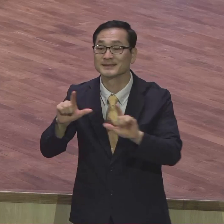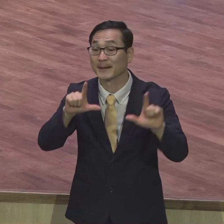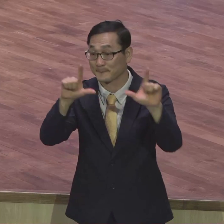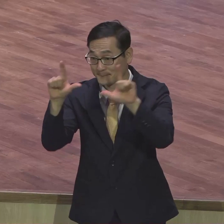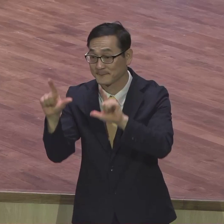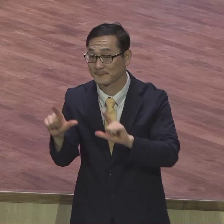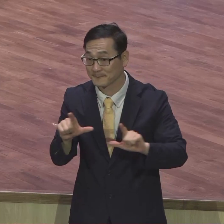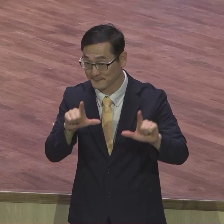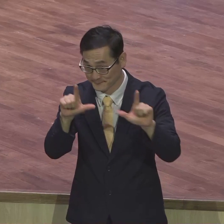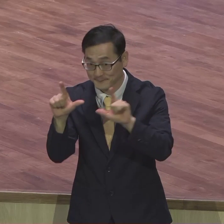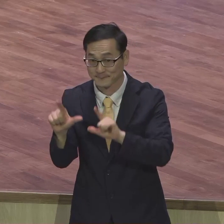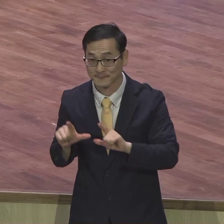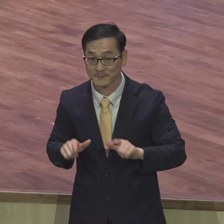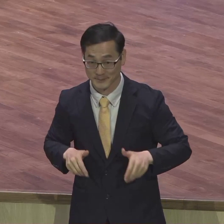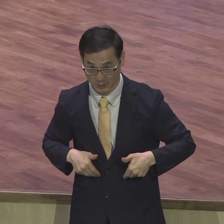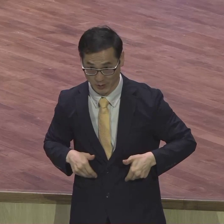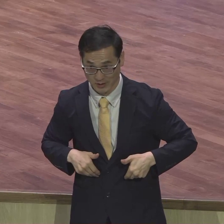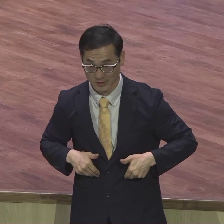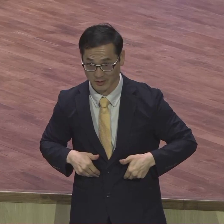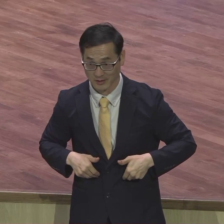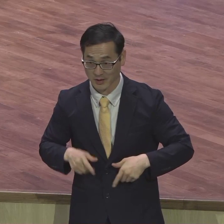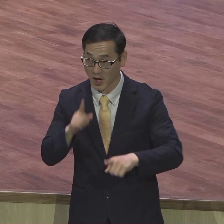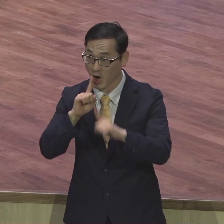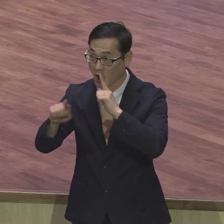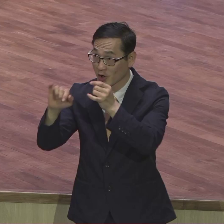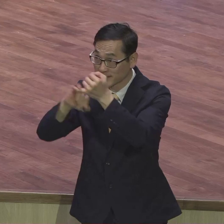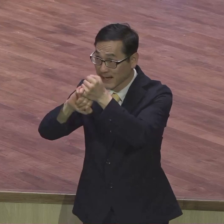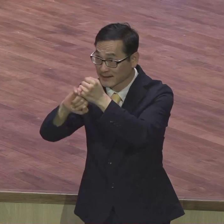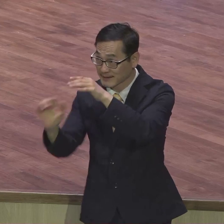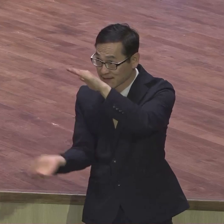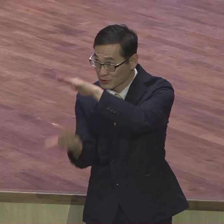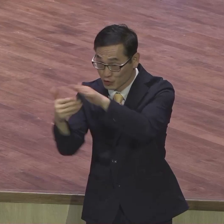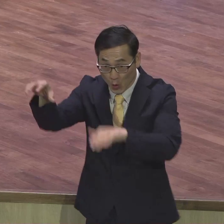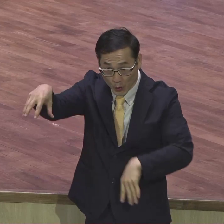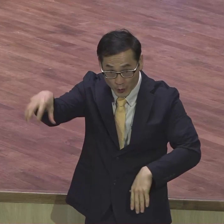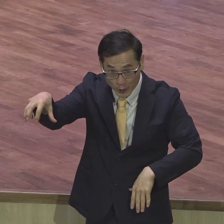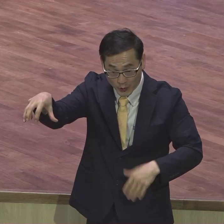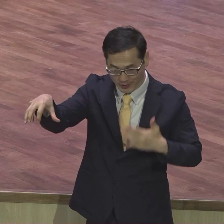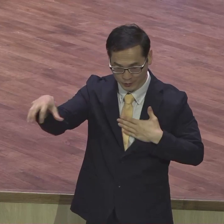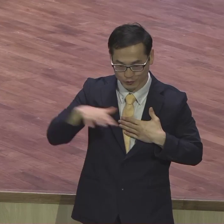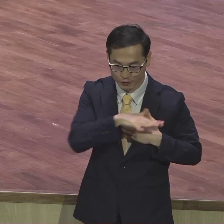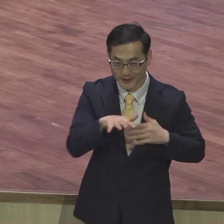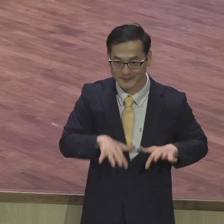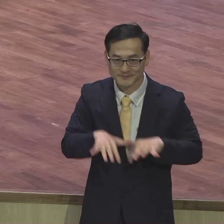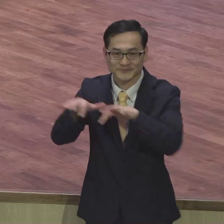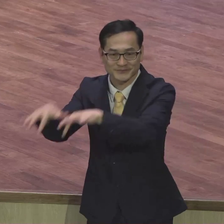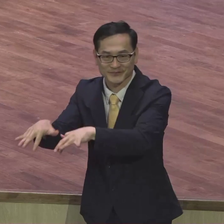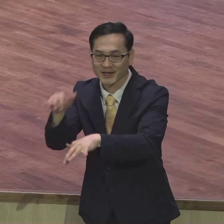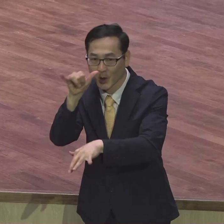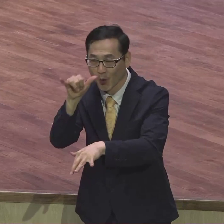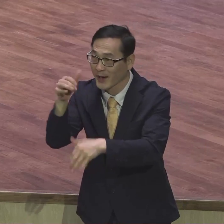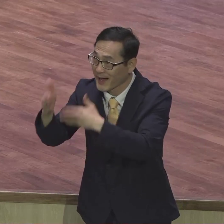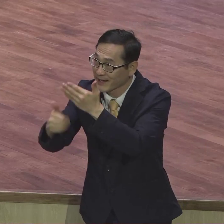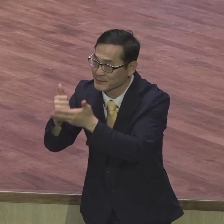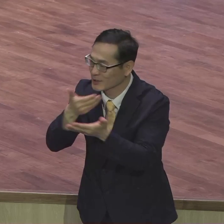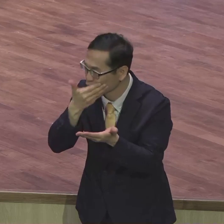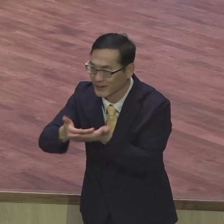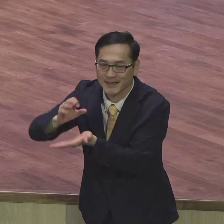가야 된다 하나님의 언약이 성취하는 장소에 우리가 있고 그 언약 성취에 하나님 도구를 스님 받는 것이 인생 최고의